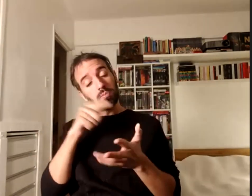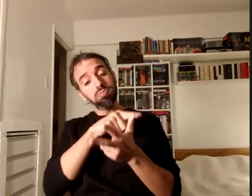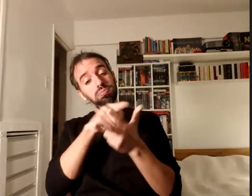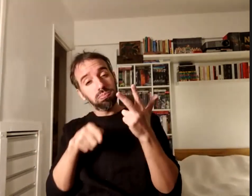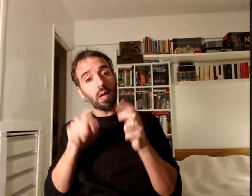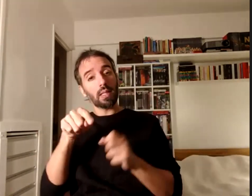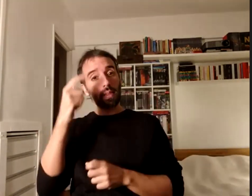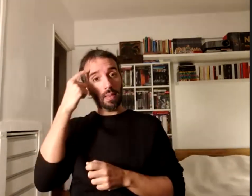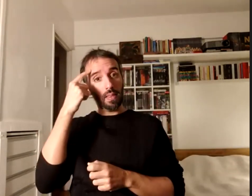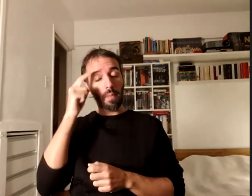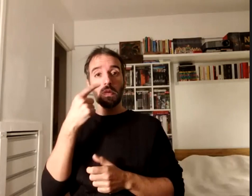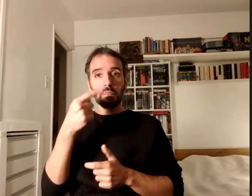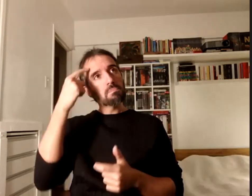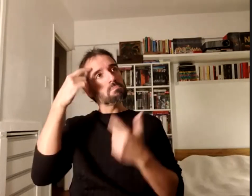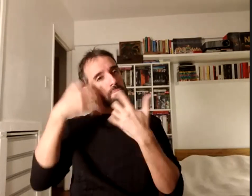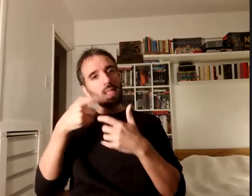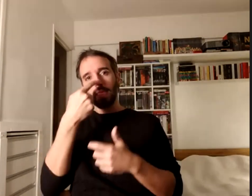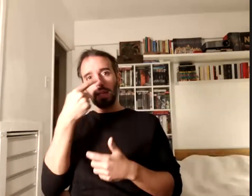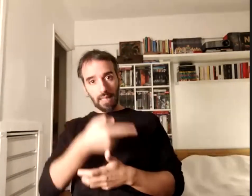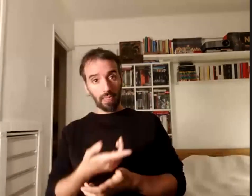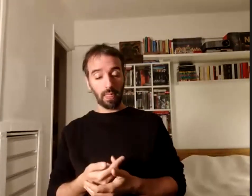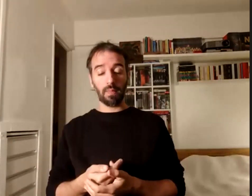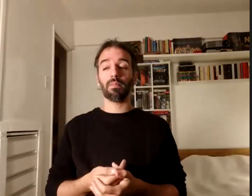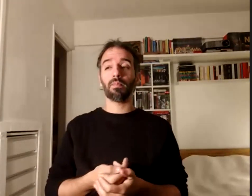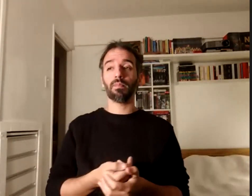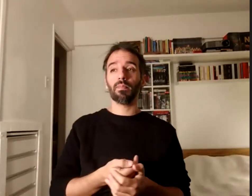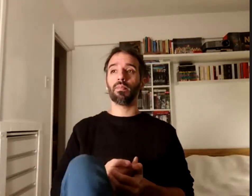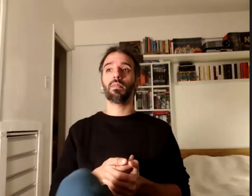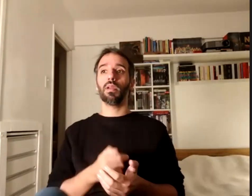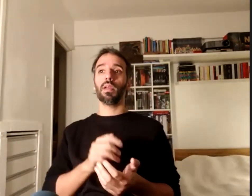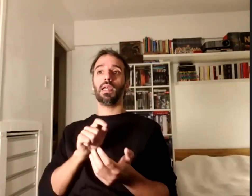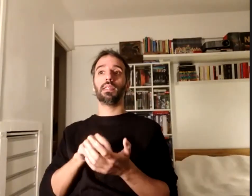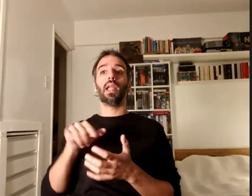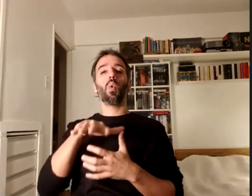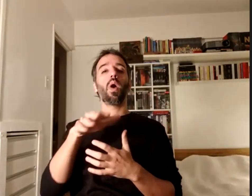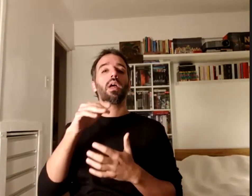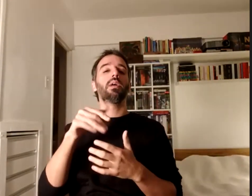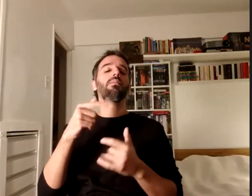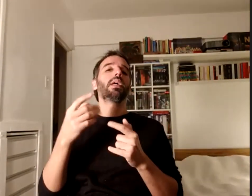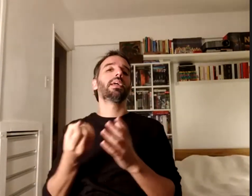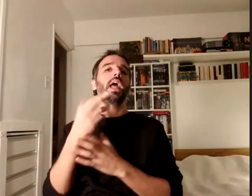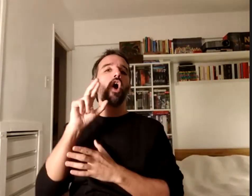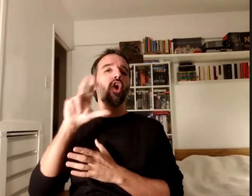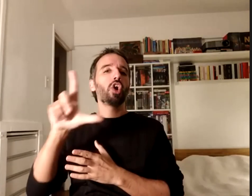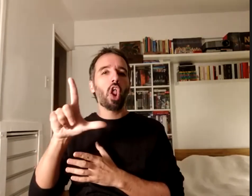que que se constituye en un rol a veces de privilegio cuando se hacen investigaciones